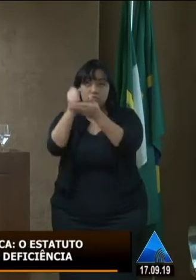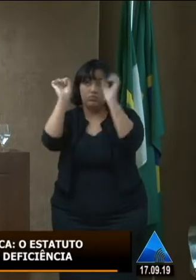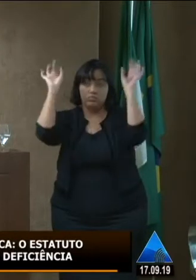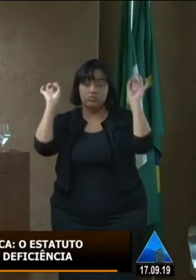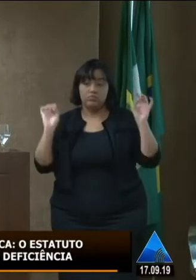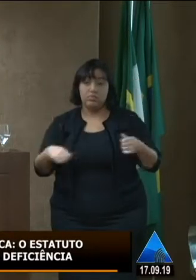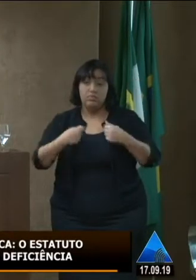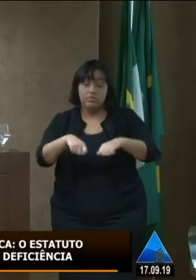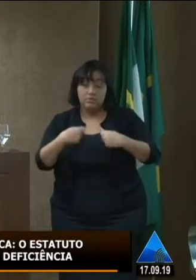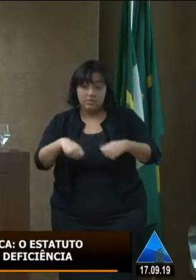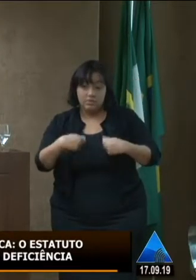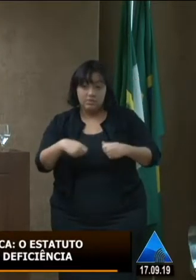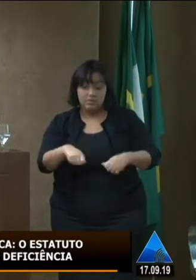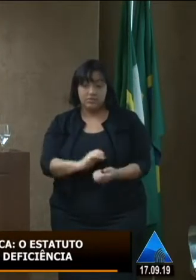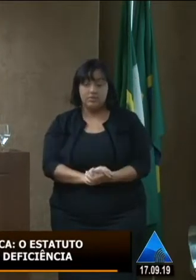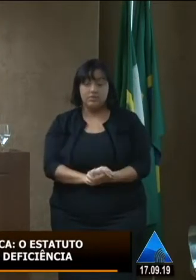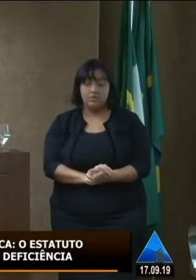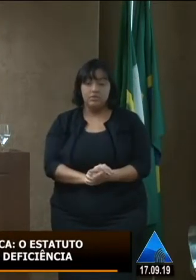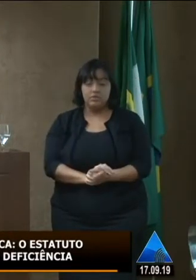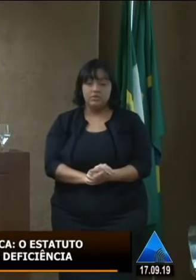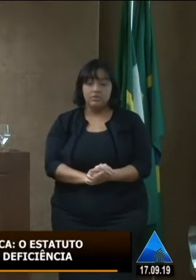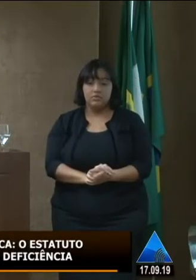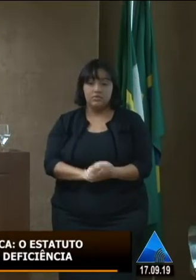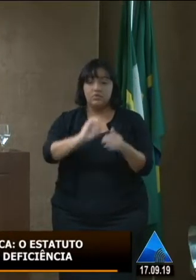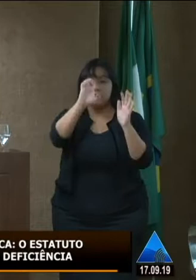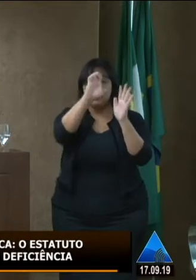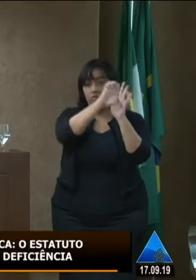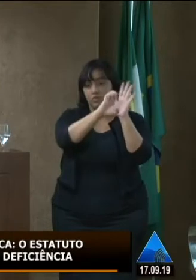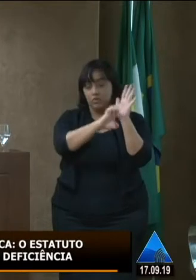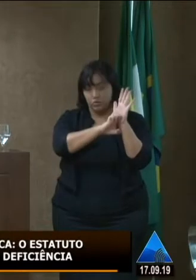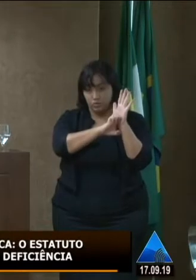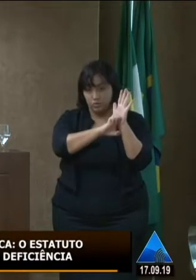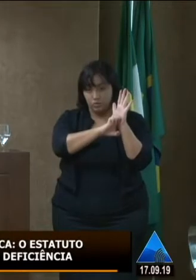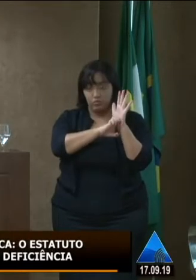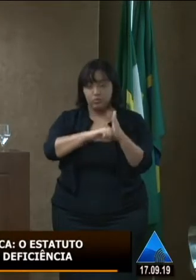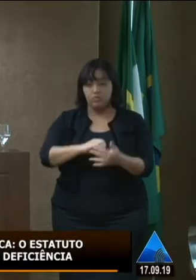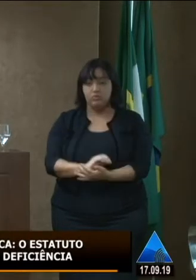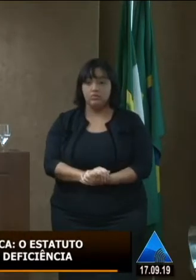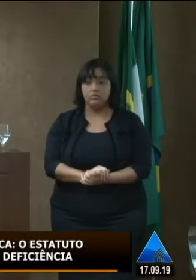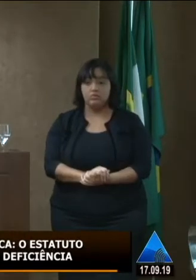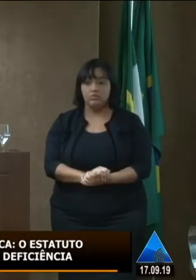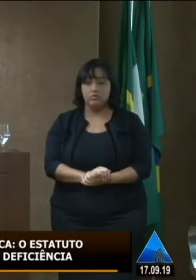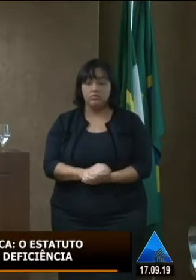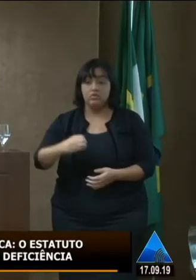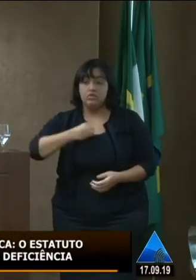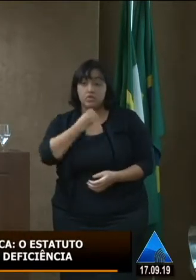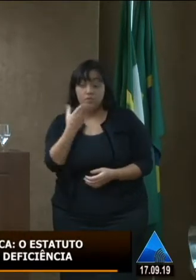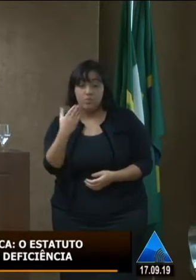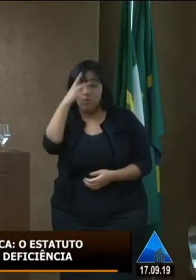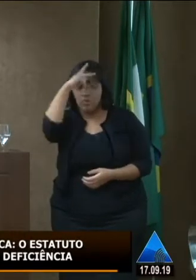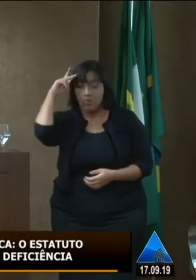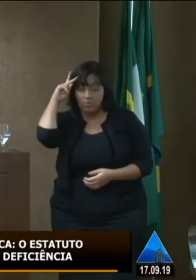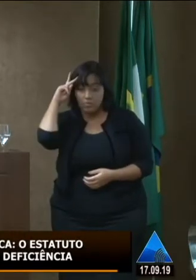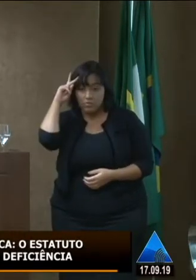preciso que esta intersetorialidade garanta que quando esta pessoa se encontra em situação